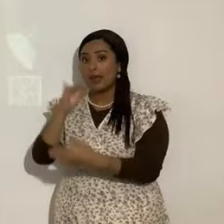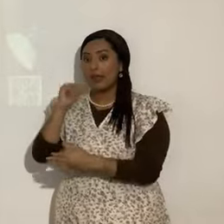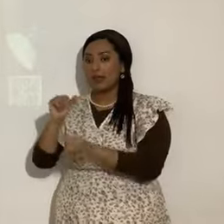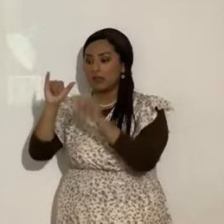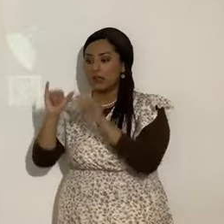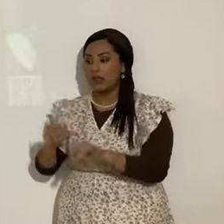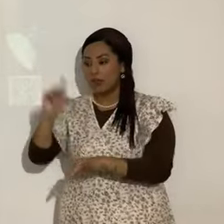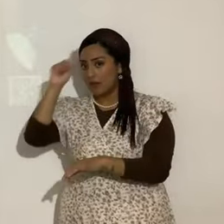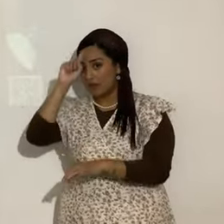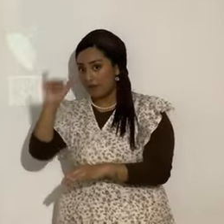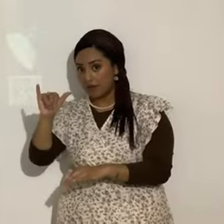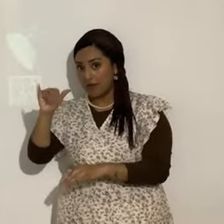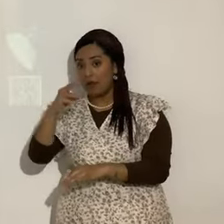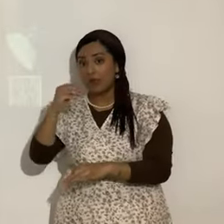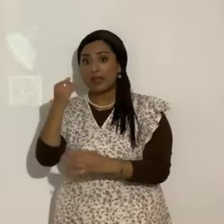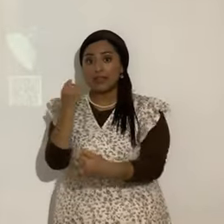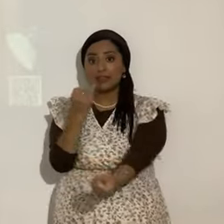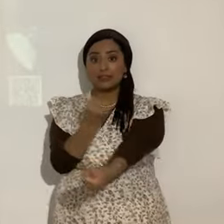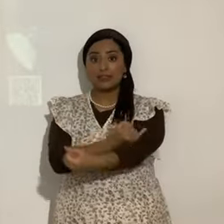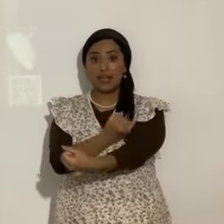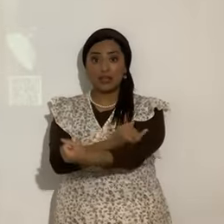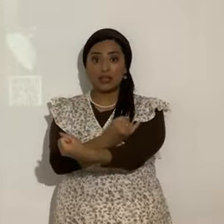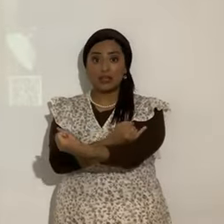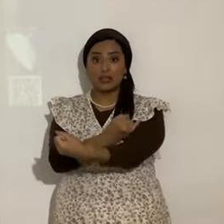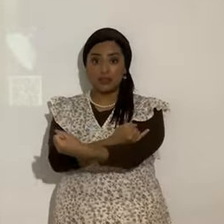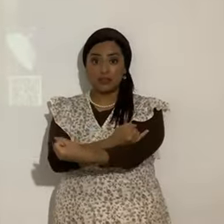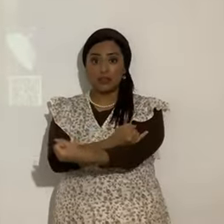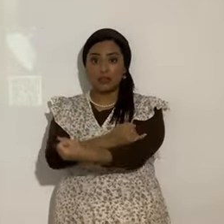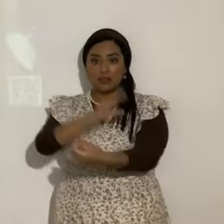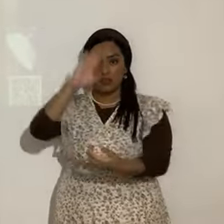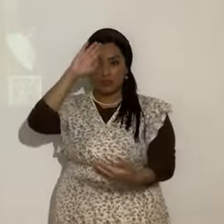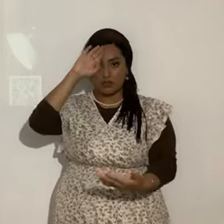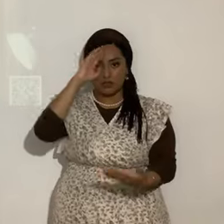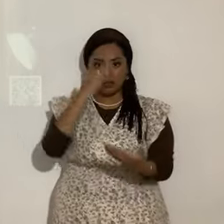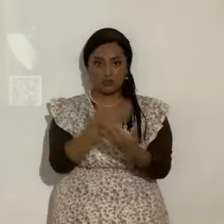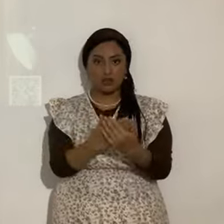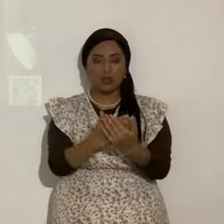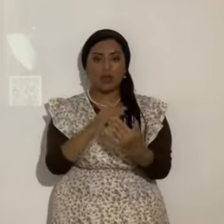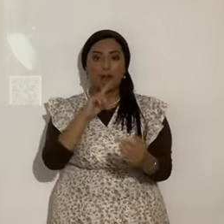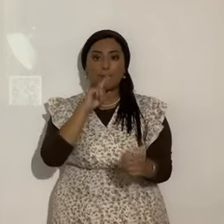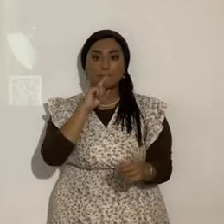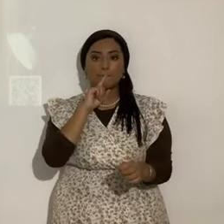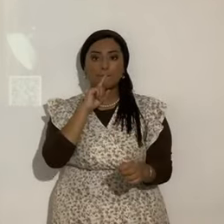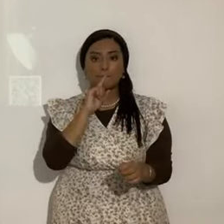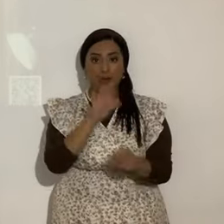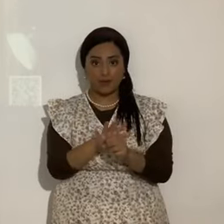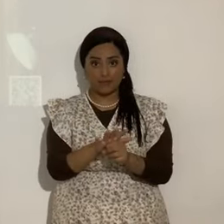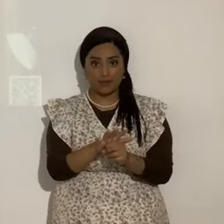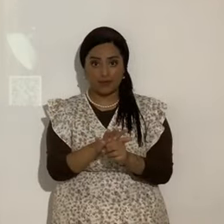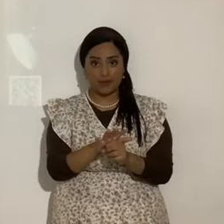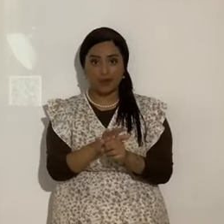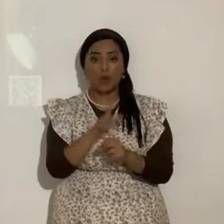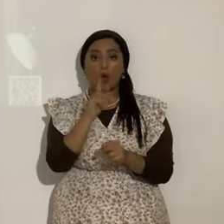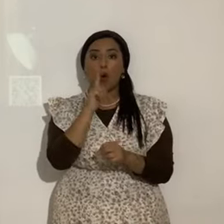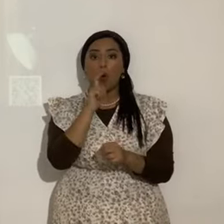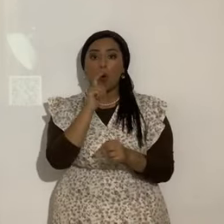Isaac era hijo de la promesa. Que pertenecía al